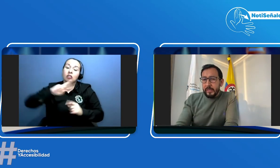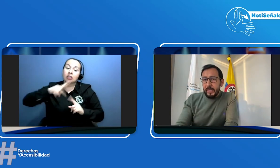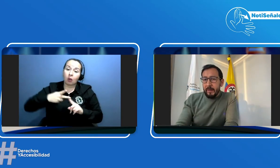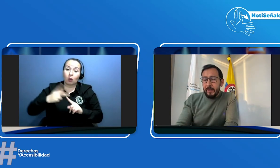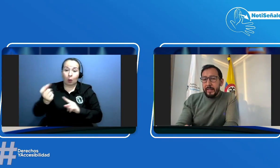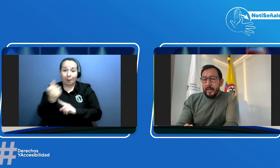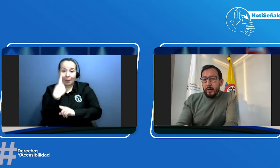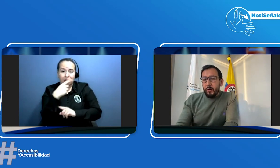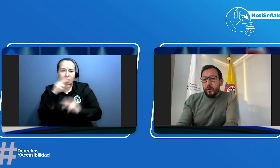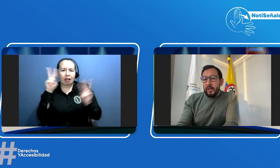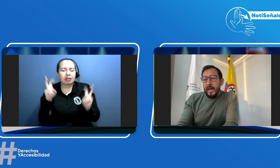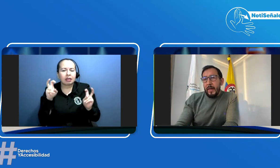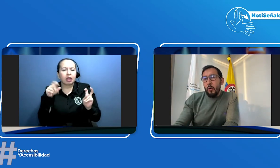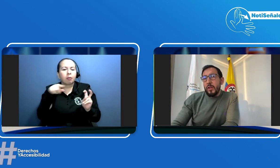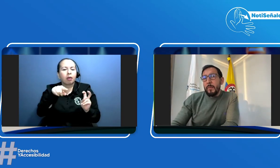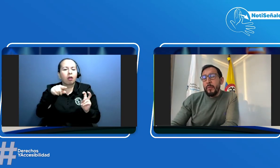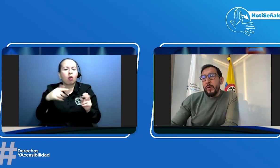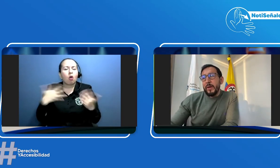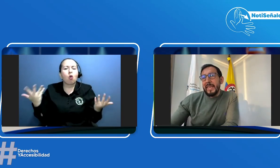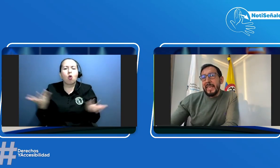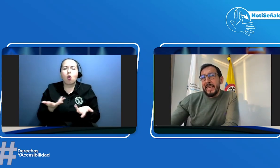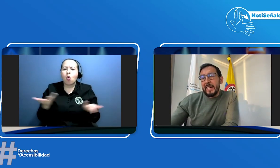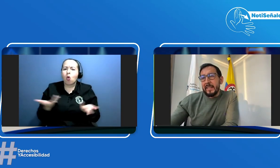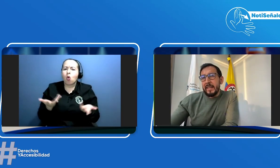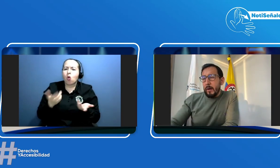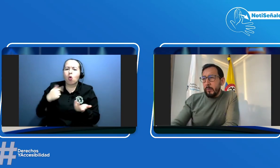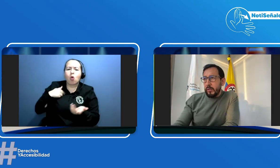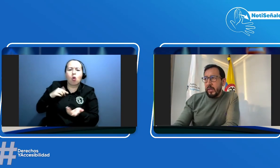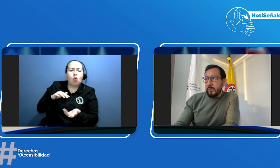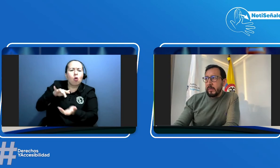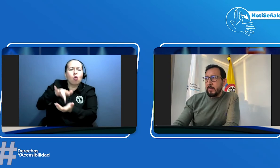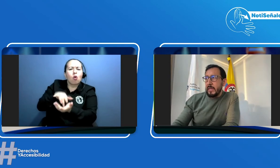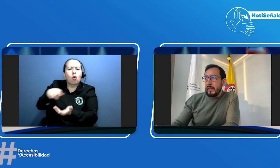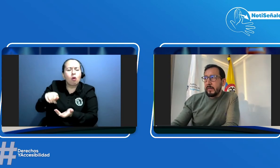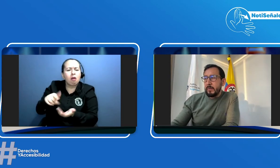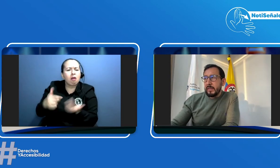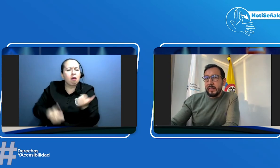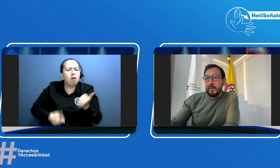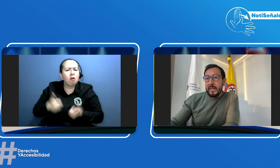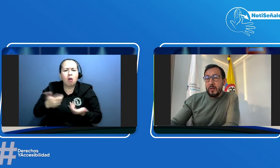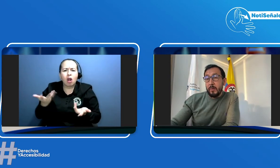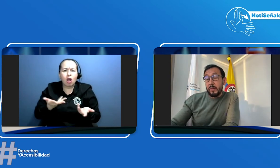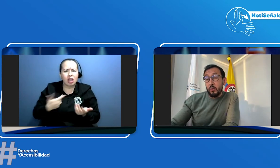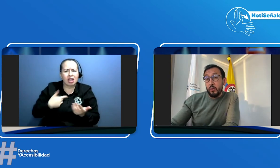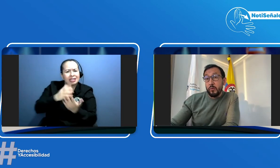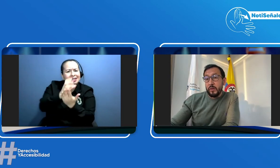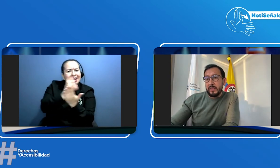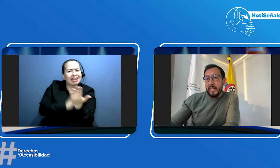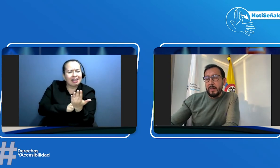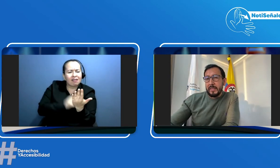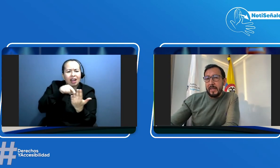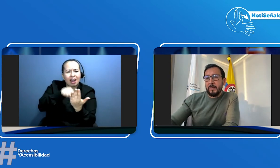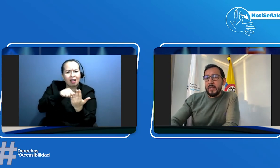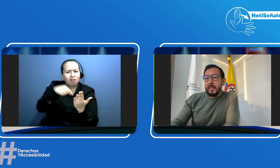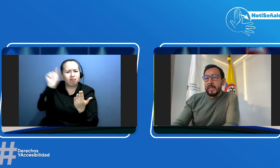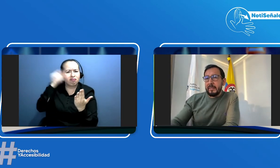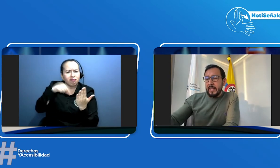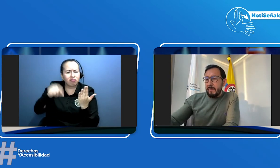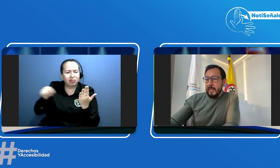que ver con a dónde puedo ir a obtener mi certificado de aptitud ética mental que es el que brinda el